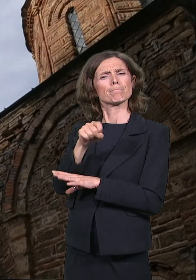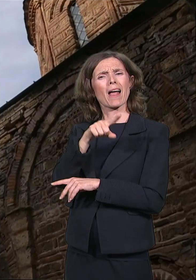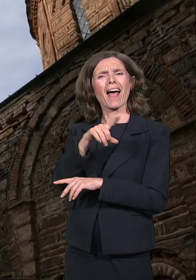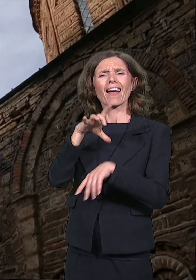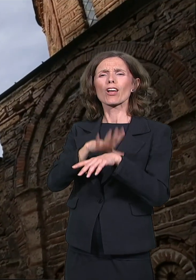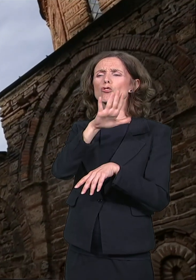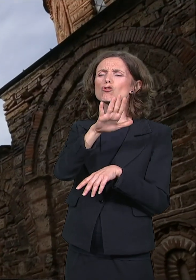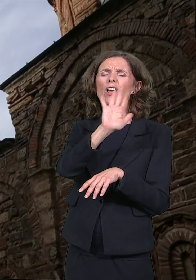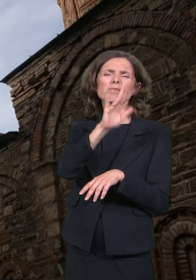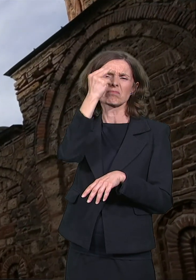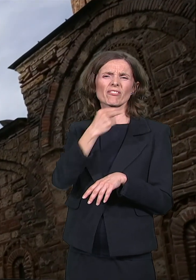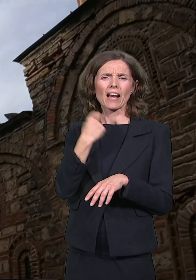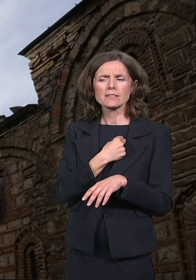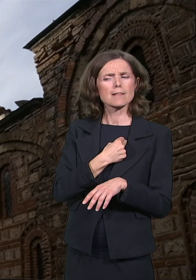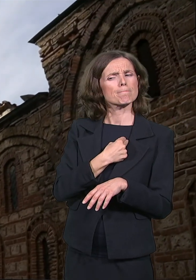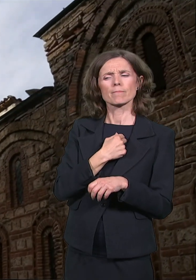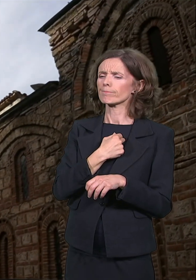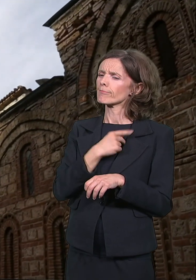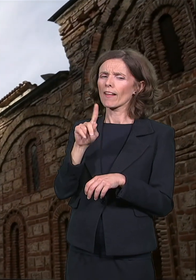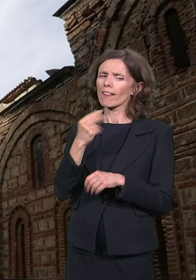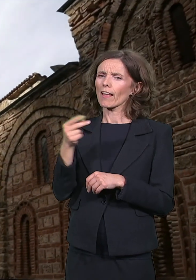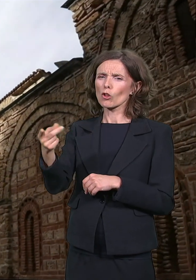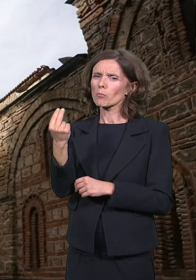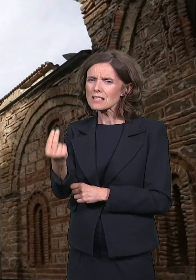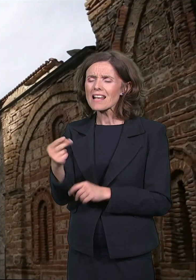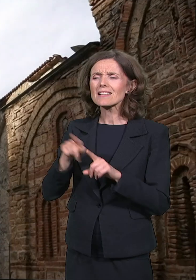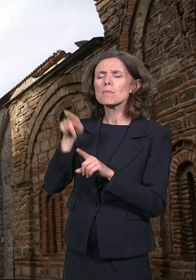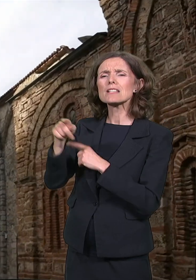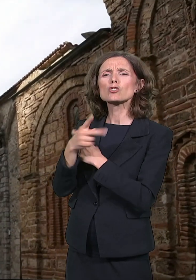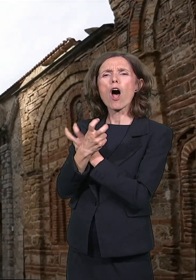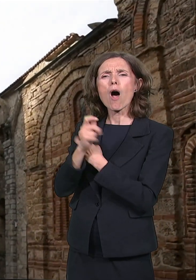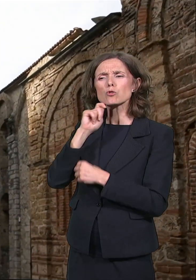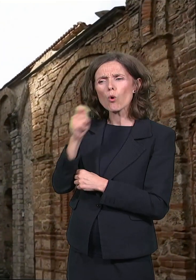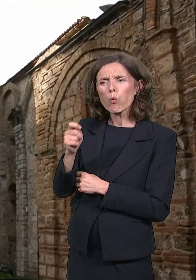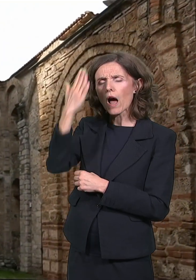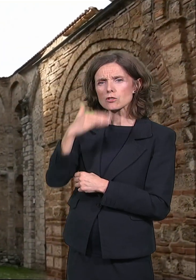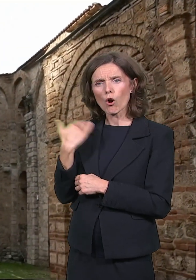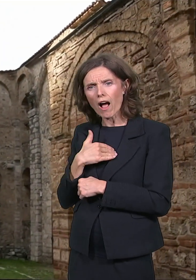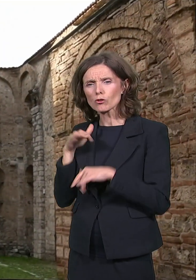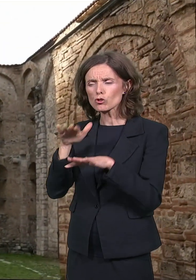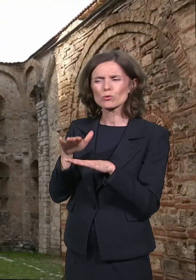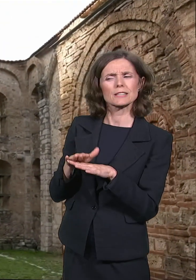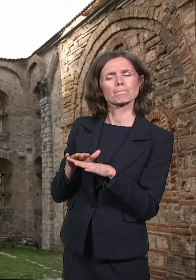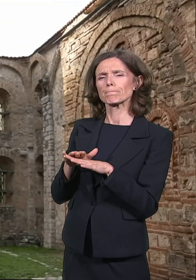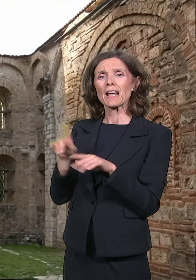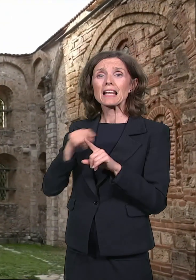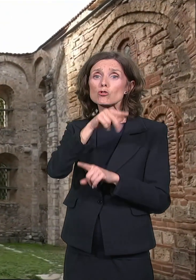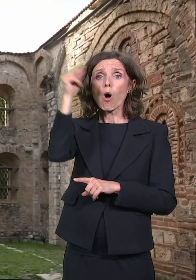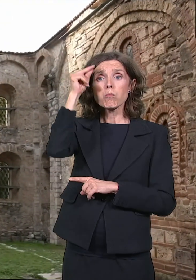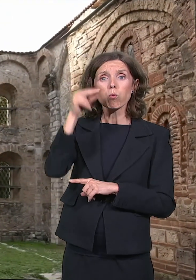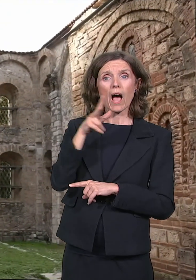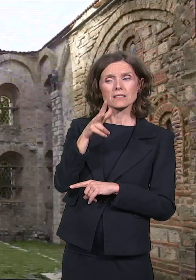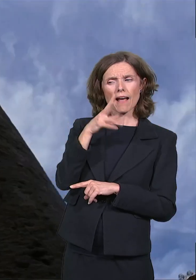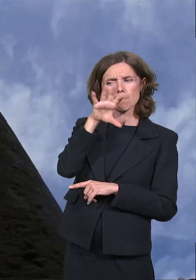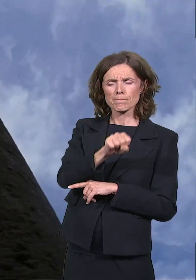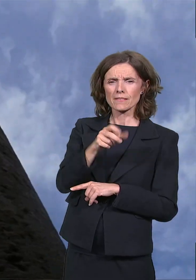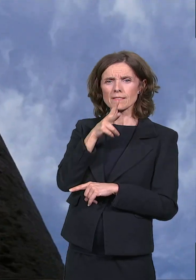vladika koji nisu radili u interesu Srba, austro-ugarsko-rimokatolički uticaj, pa i ambicije bugarske egzarhije koja je